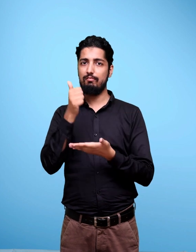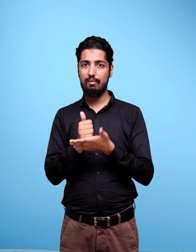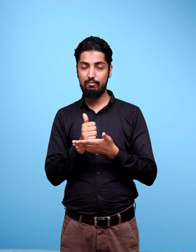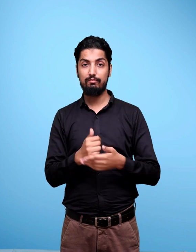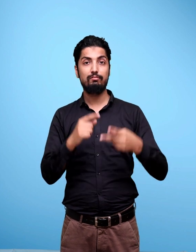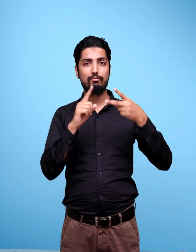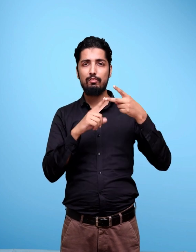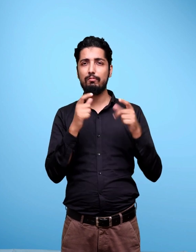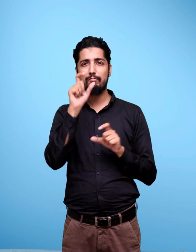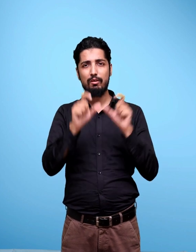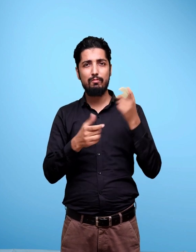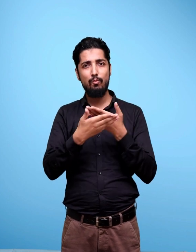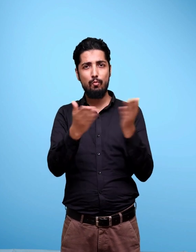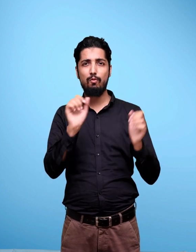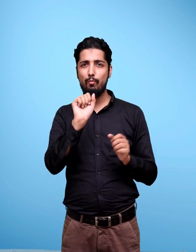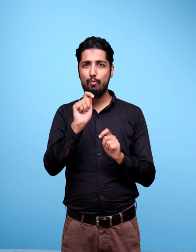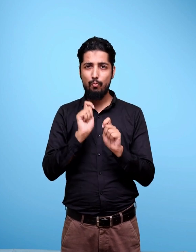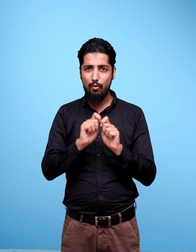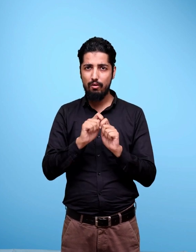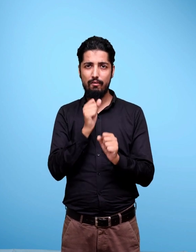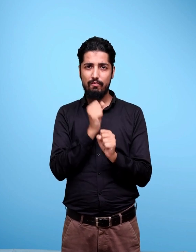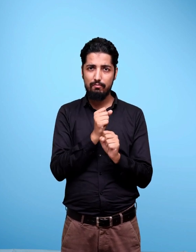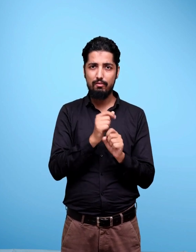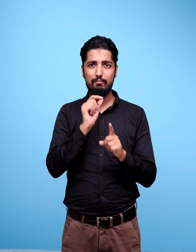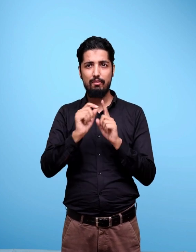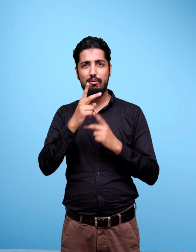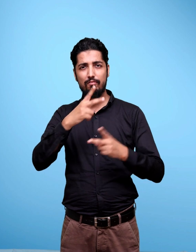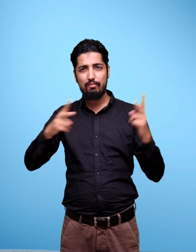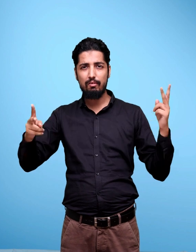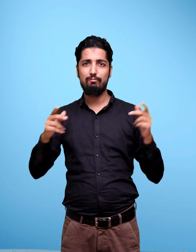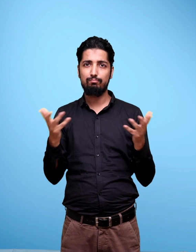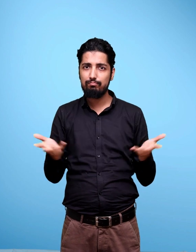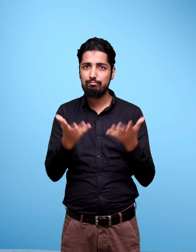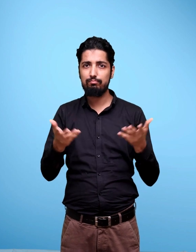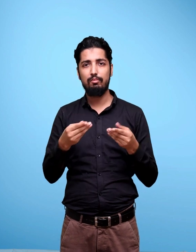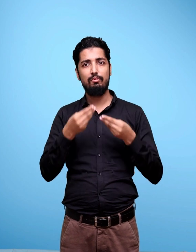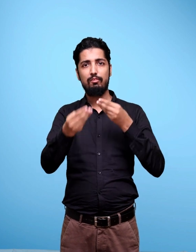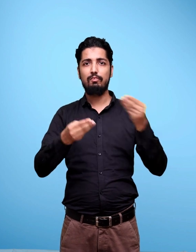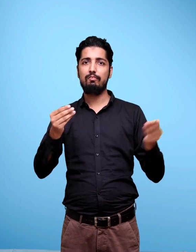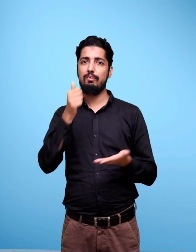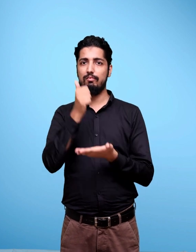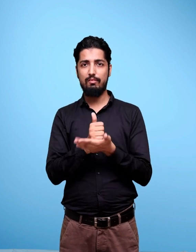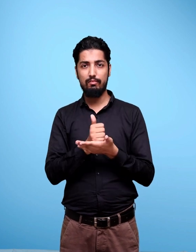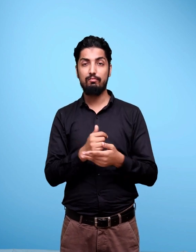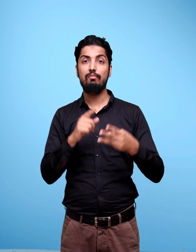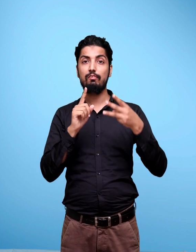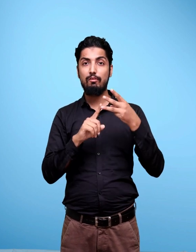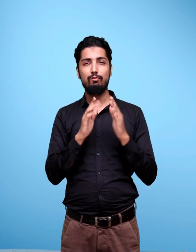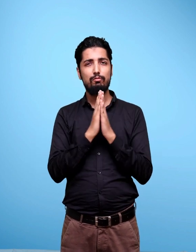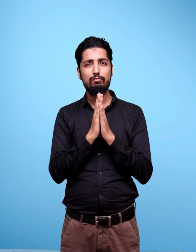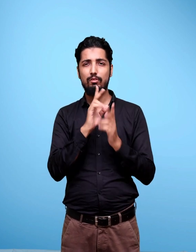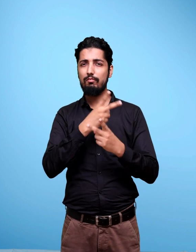Democratic Republic And To Secure To All Its Citizens Justice